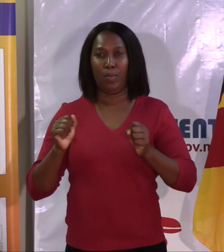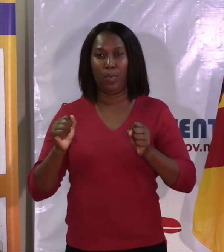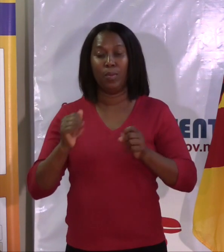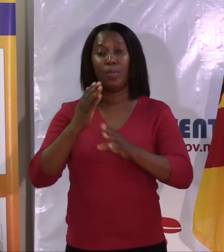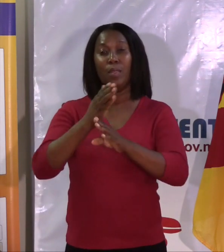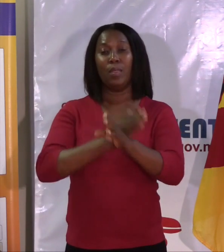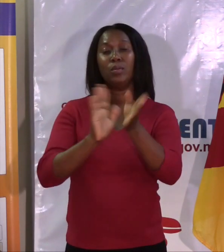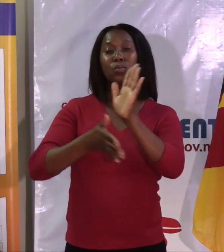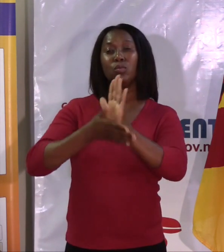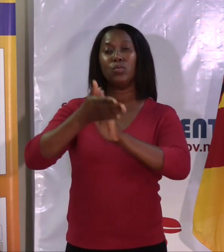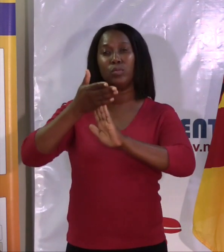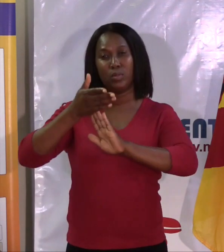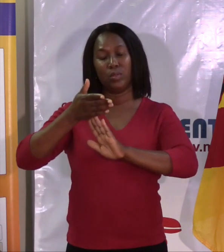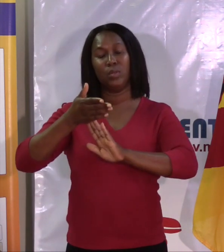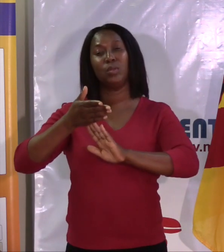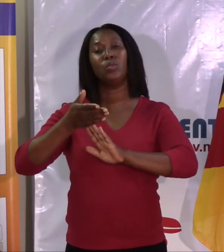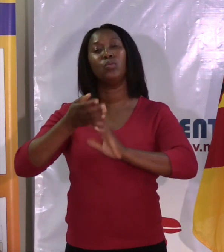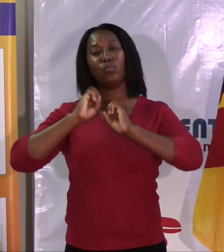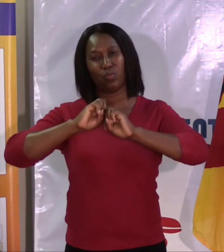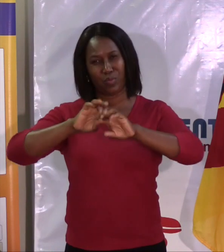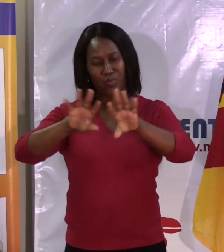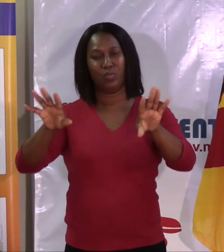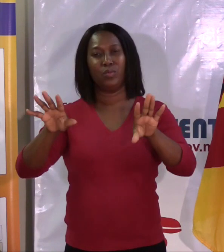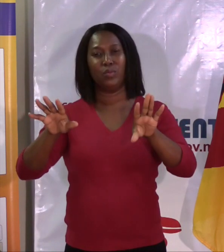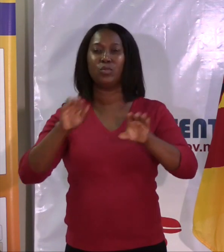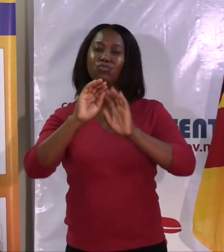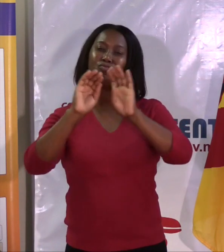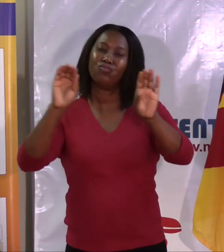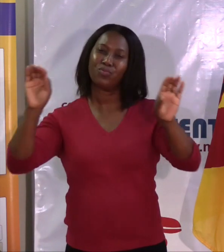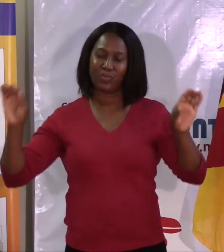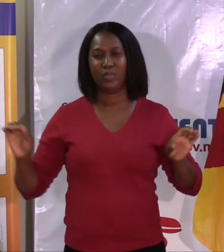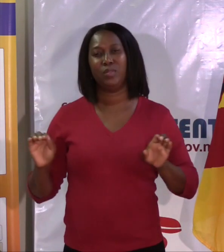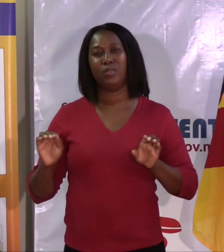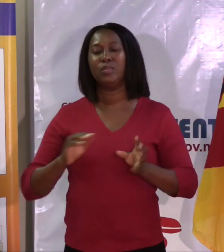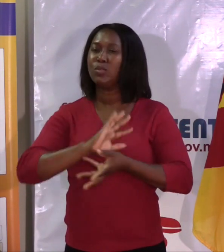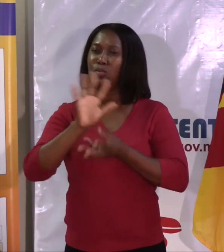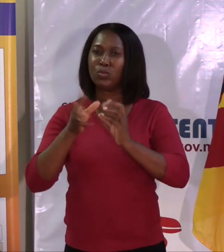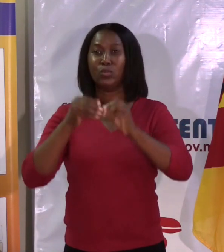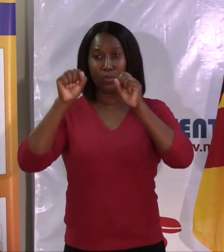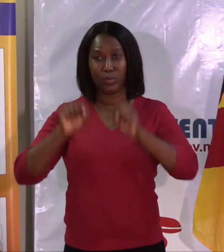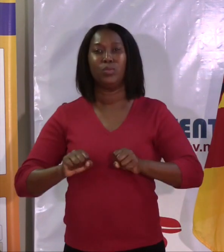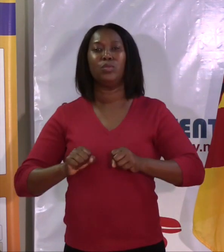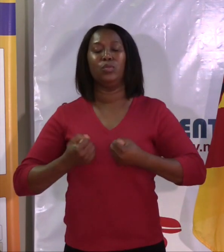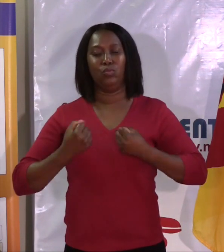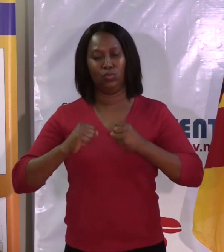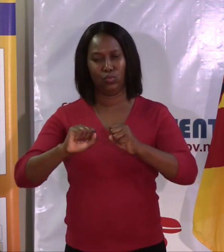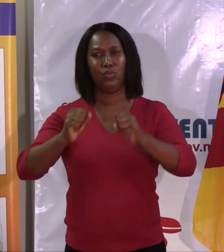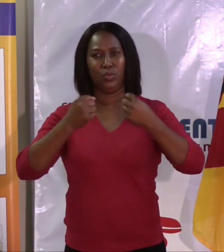renovando o apelo para que todos nós continuemos a implementar com muito rigor as medidas de prevenção do Covid